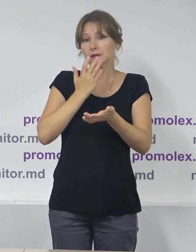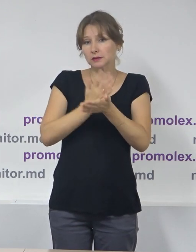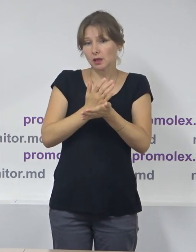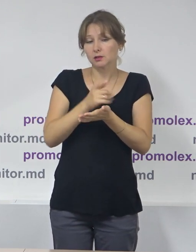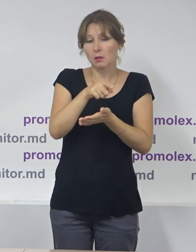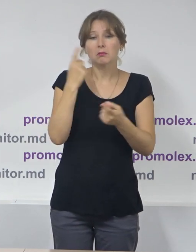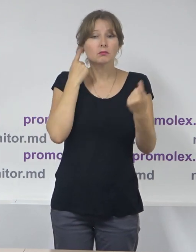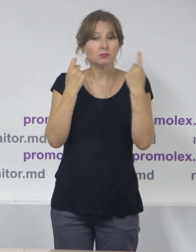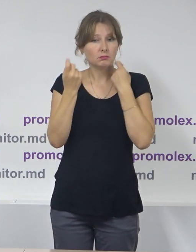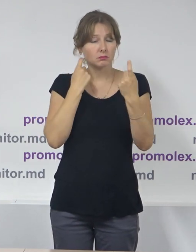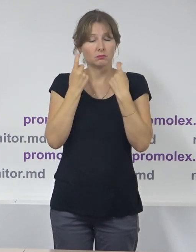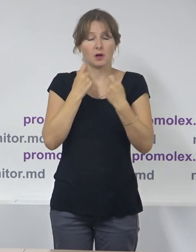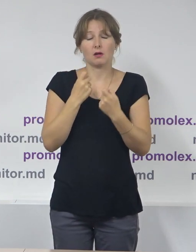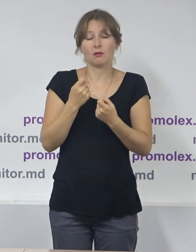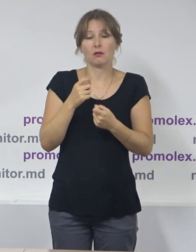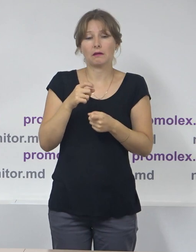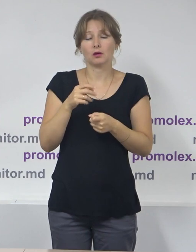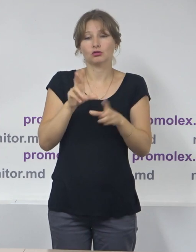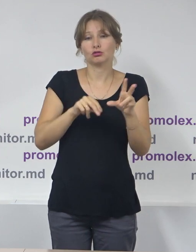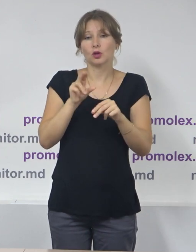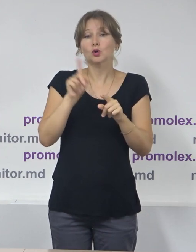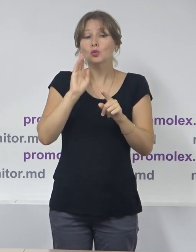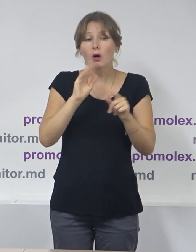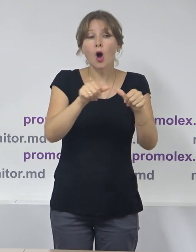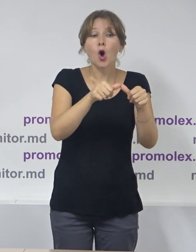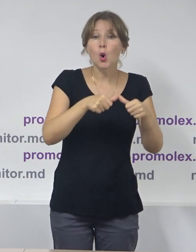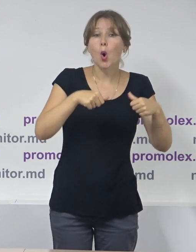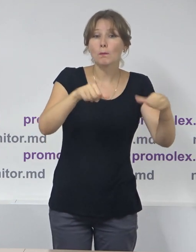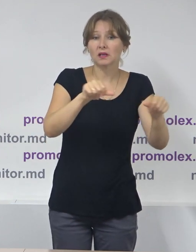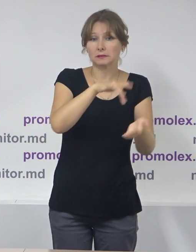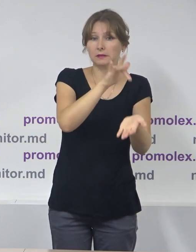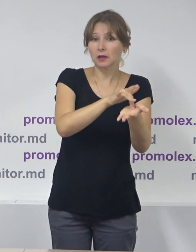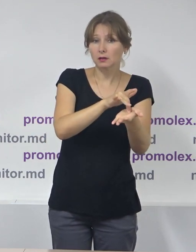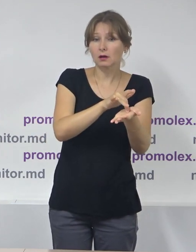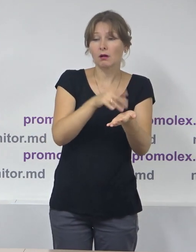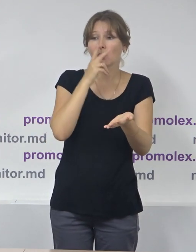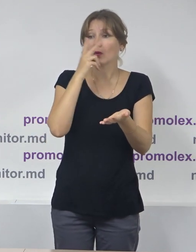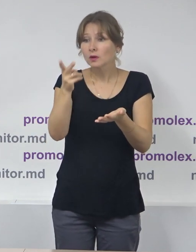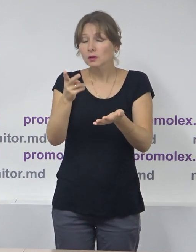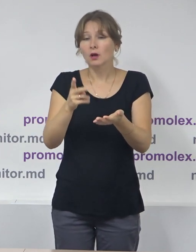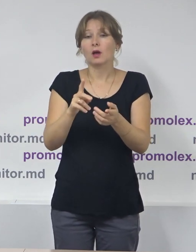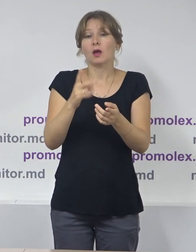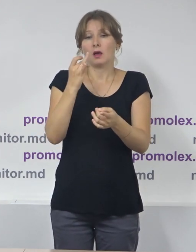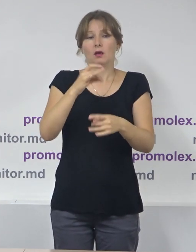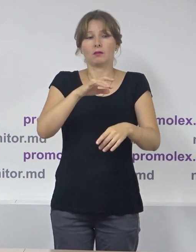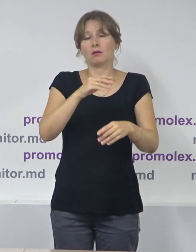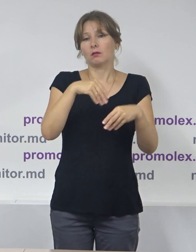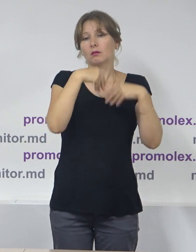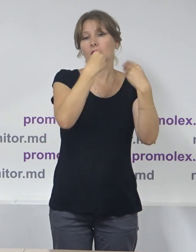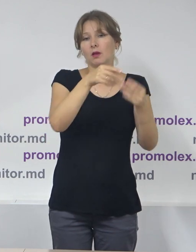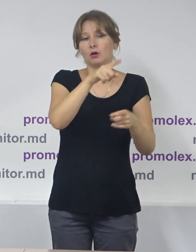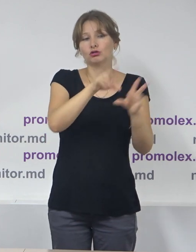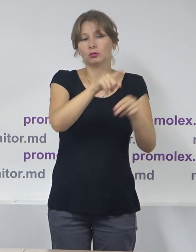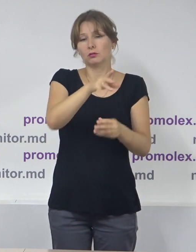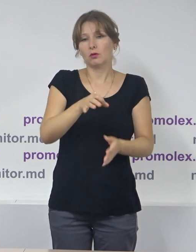public și, practic, doar Comisia Electorală-Centrală s-a pomenit în perioada electorală cu această responsabilitate pe